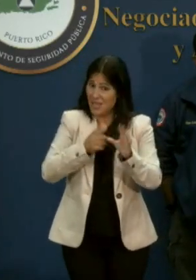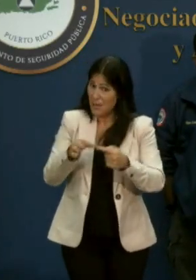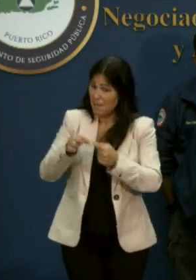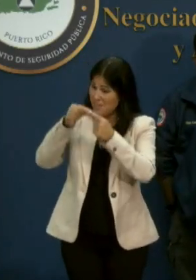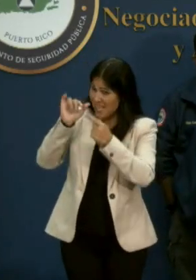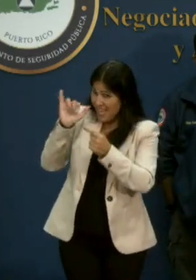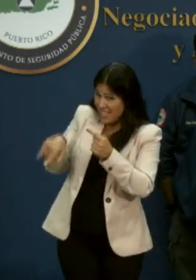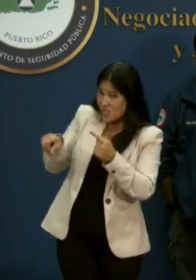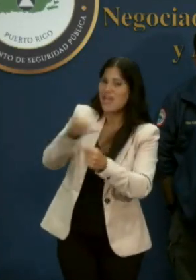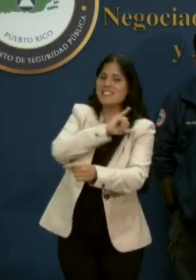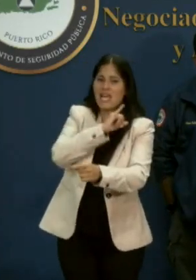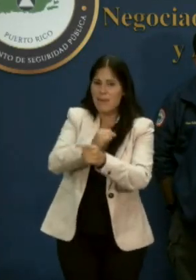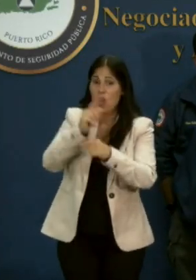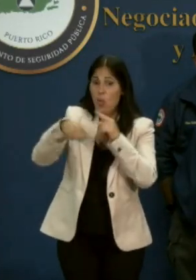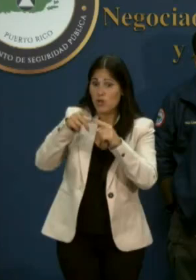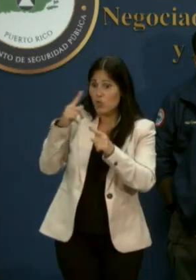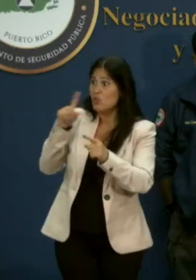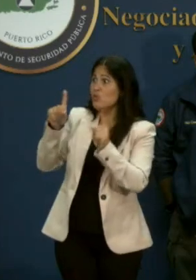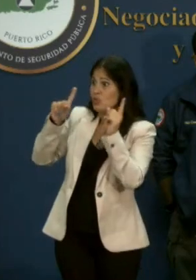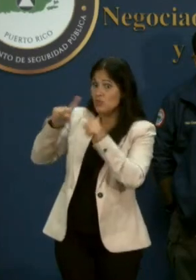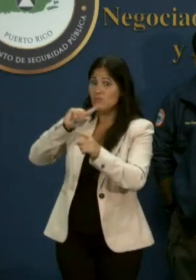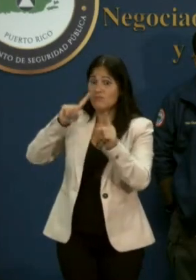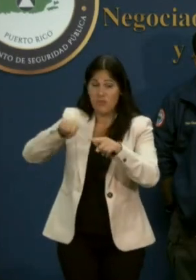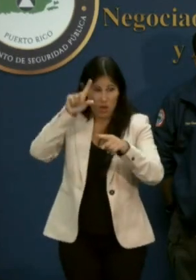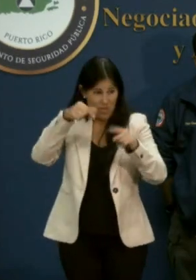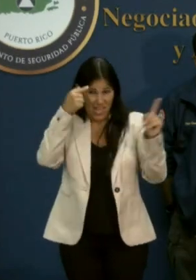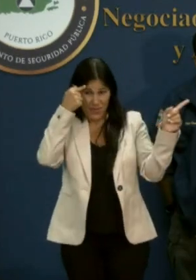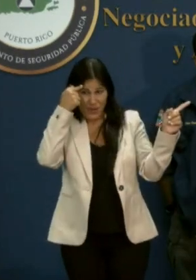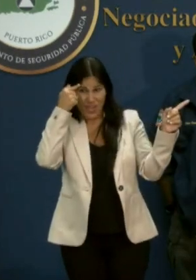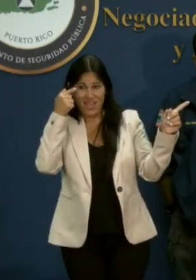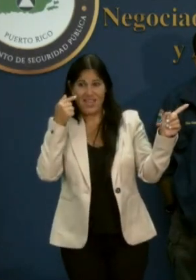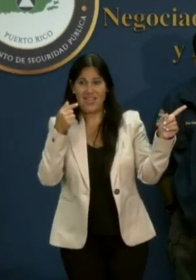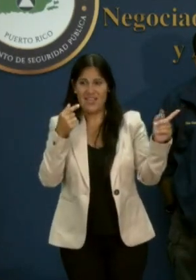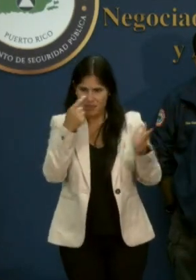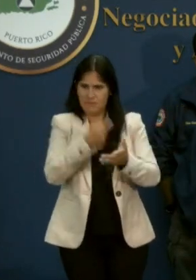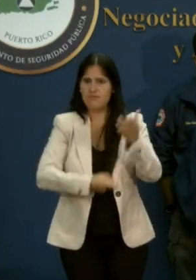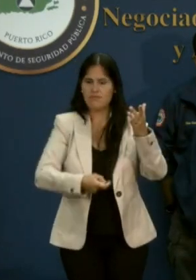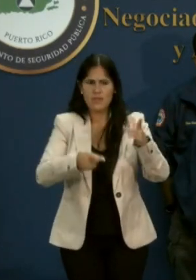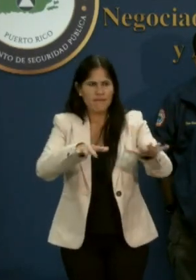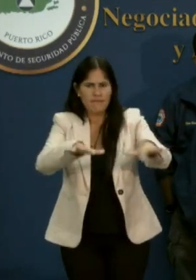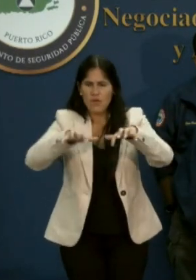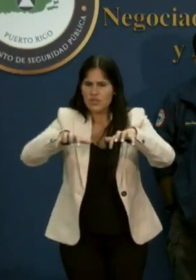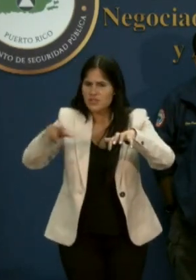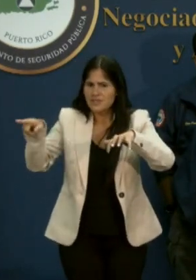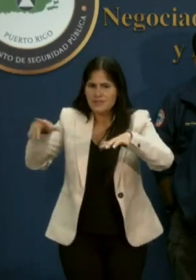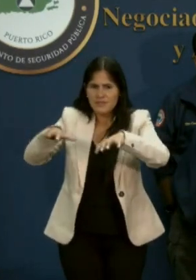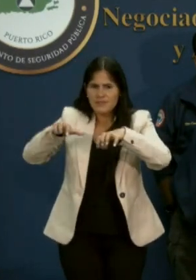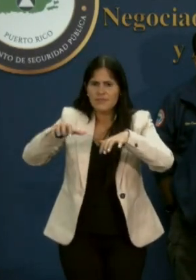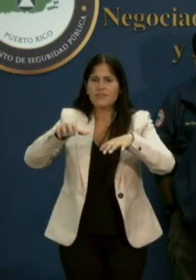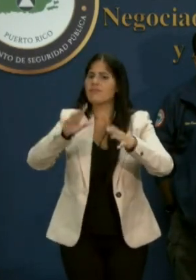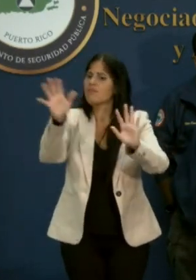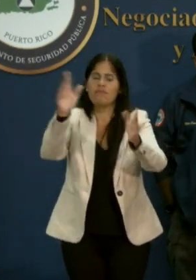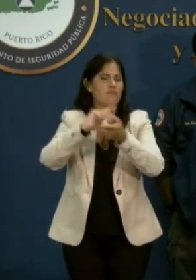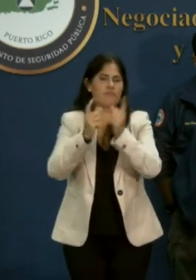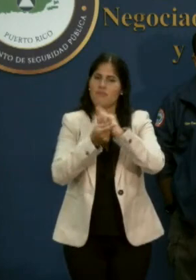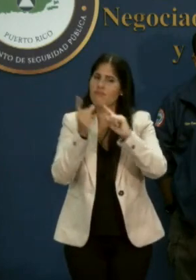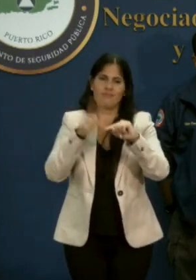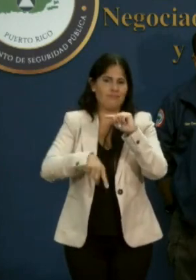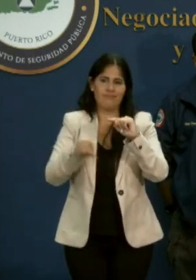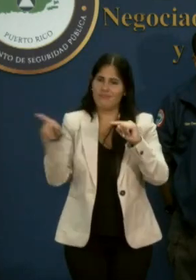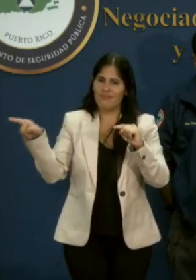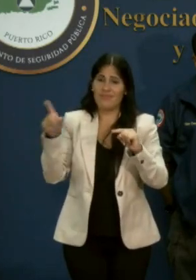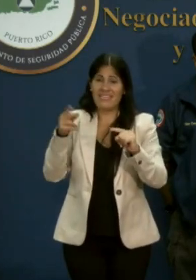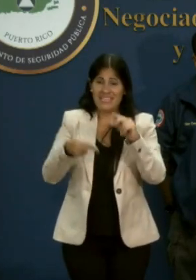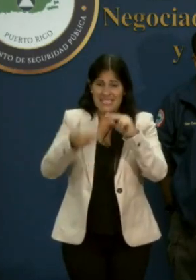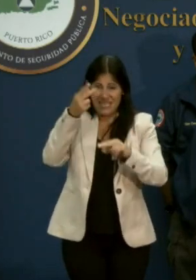cuando se emite la orden de congelación que está en vigor, tenía un precio bien alto, que estaba 1